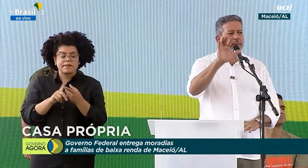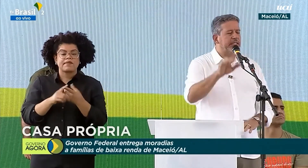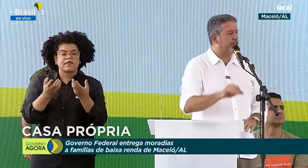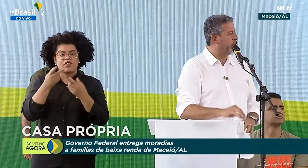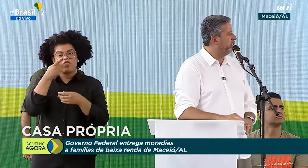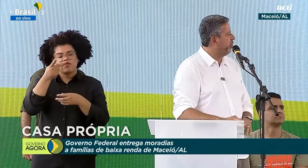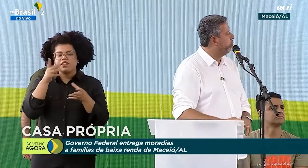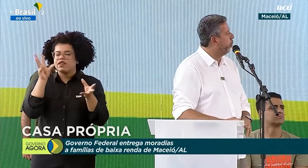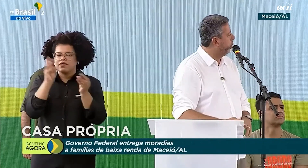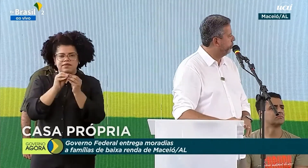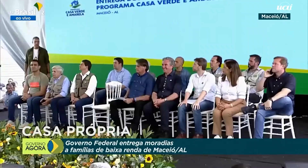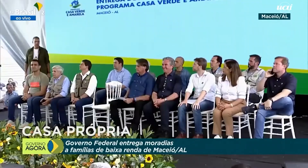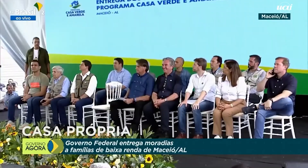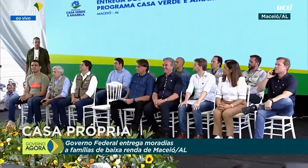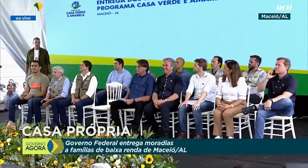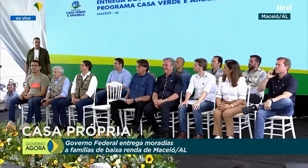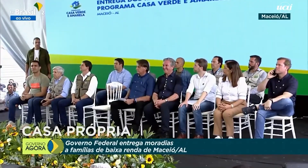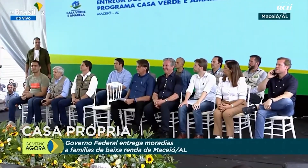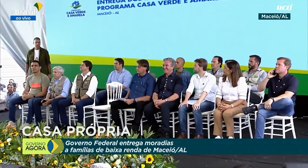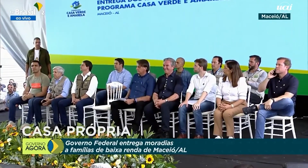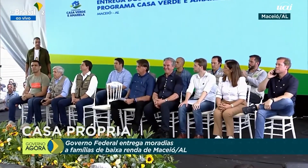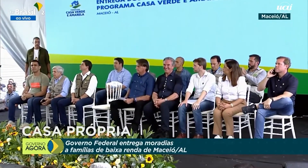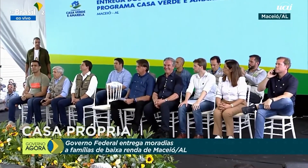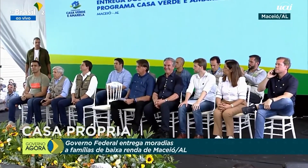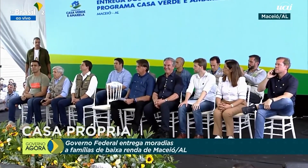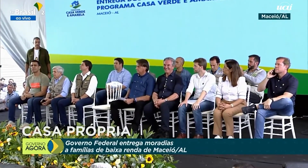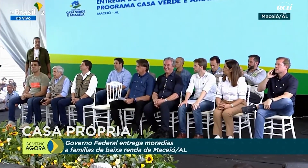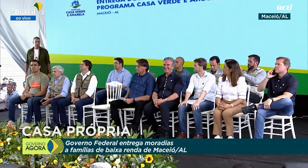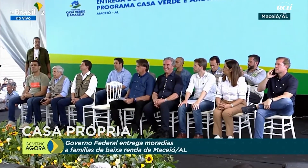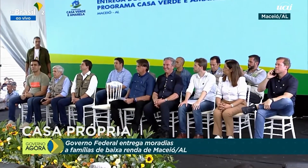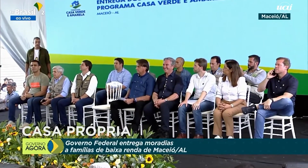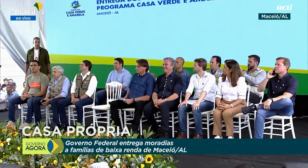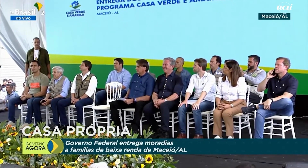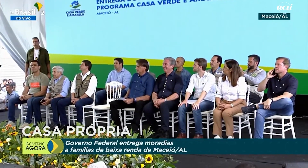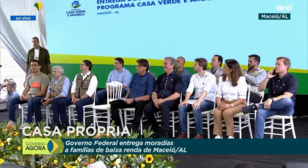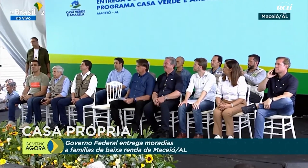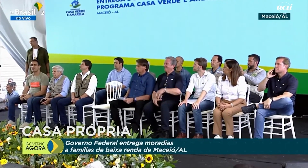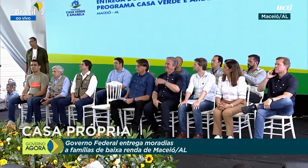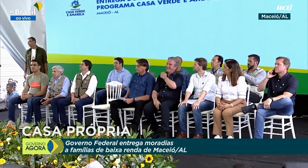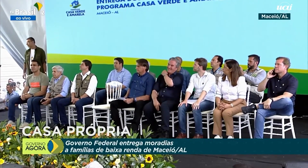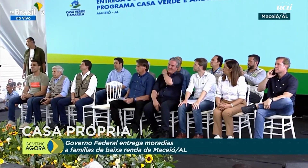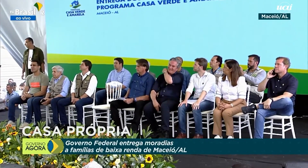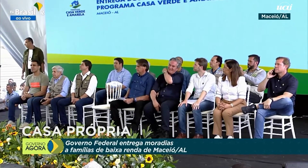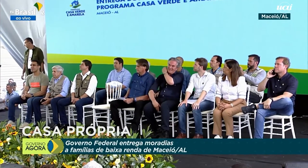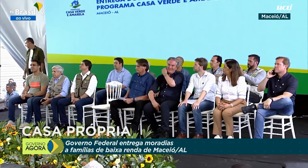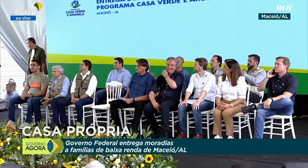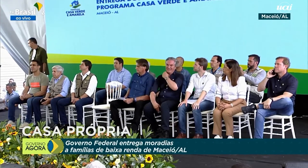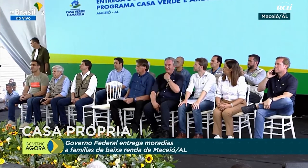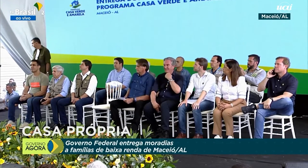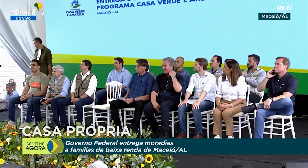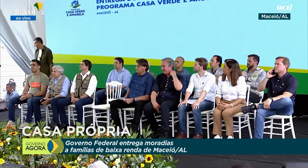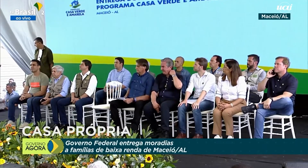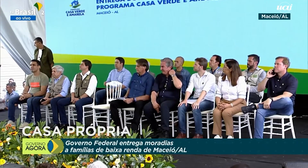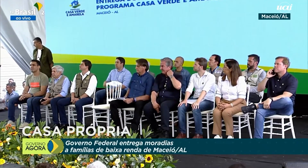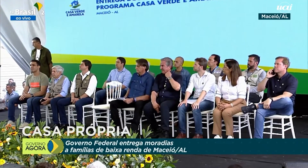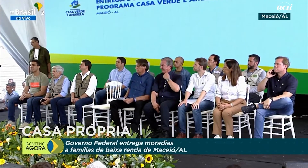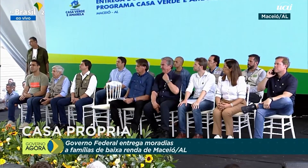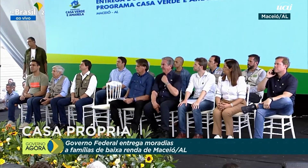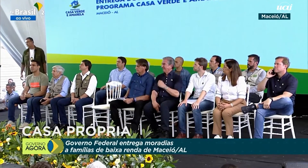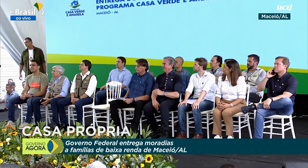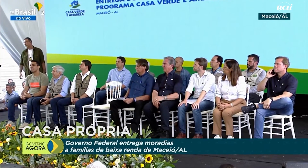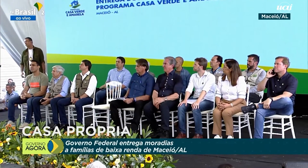rapidamente sobre cinco pontos. Nesse tempo de polarização política e muito ódio